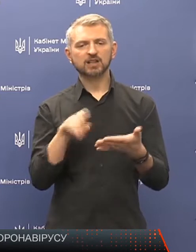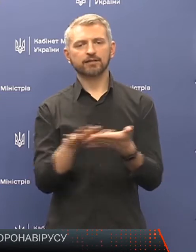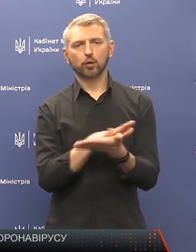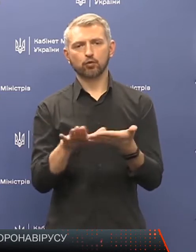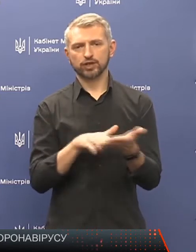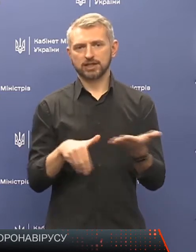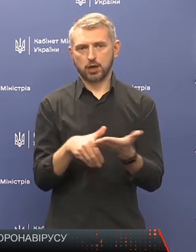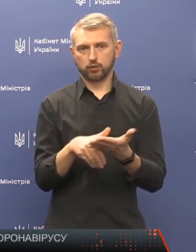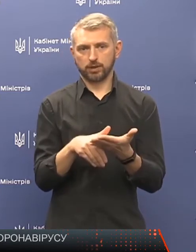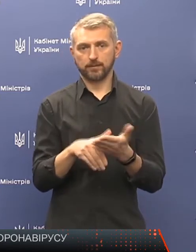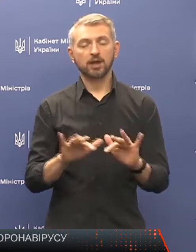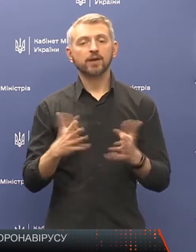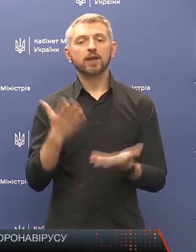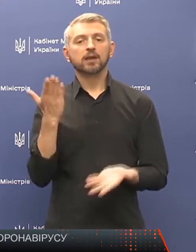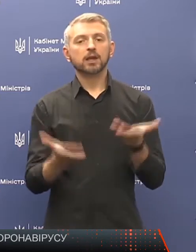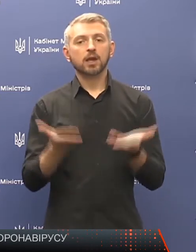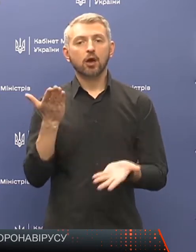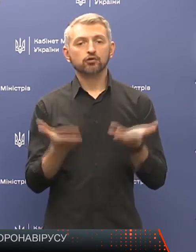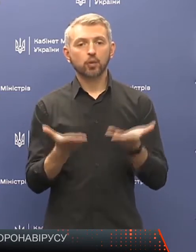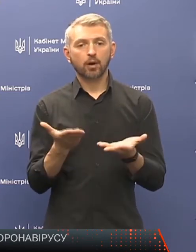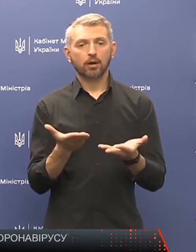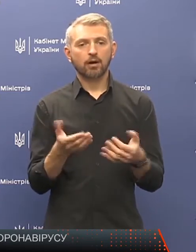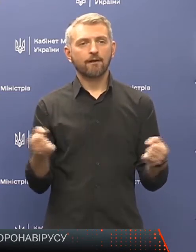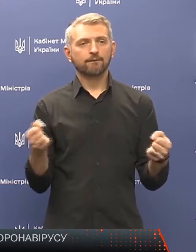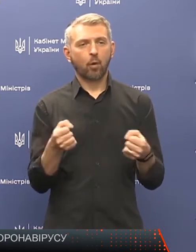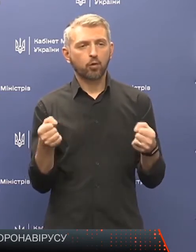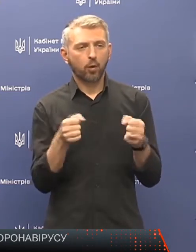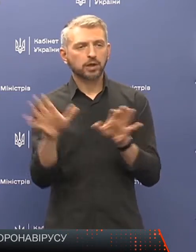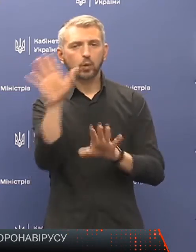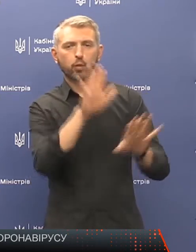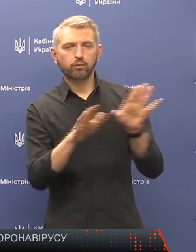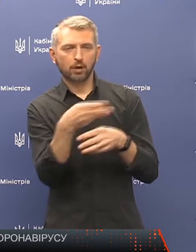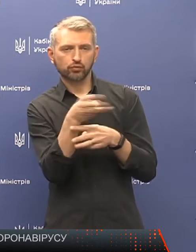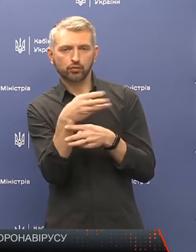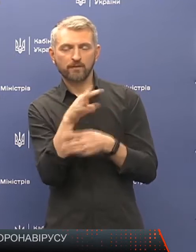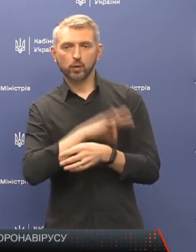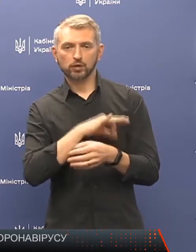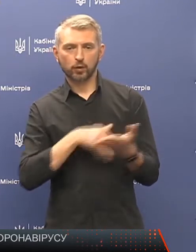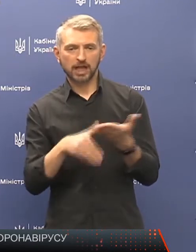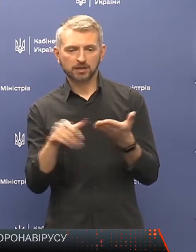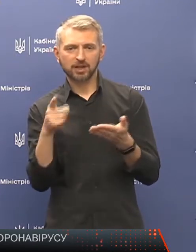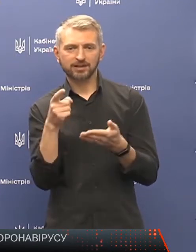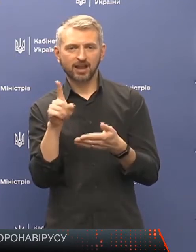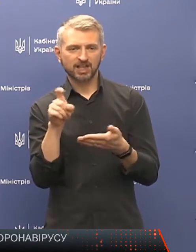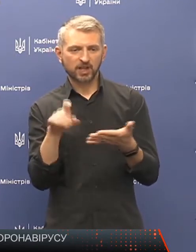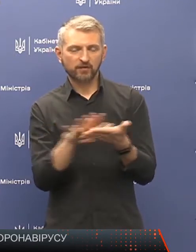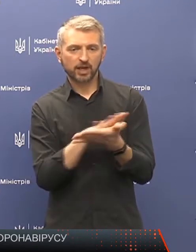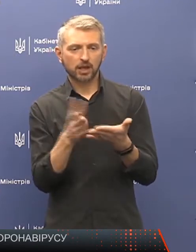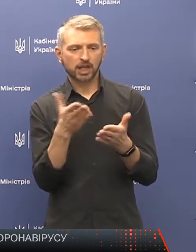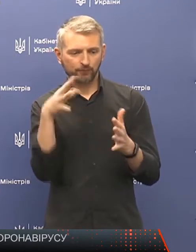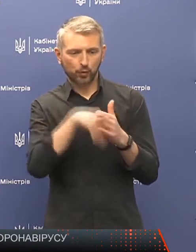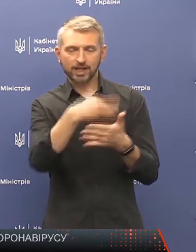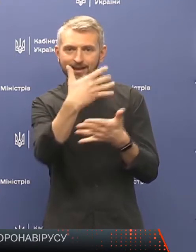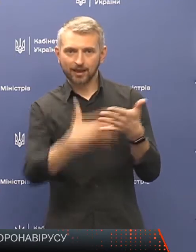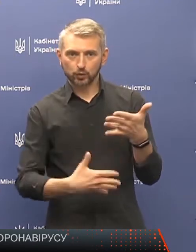засоби. В разі, якщо в холодному тумані використовуються засоби для дезінфекції, які внесені до реєстру дезінфікуючих